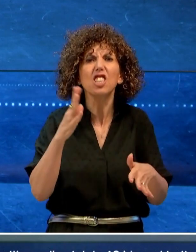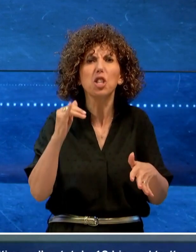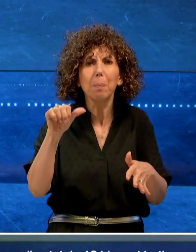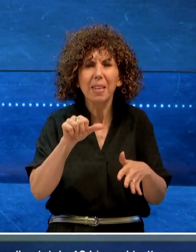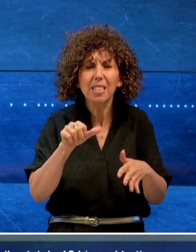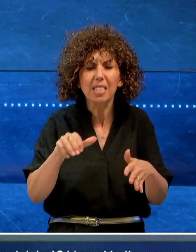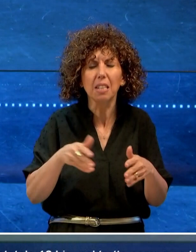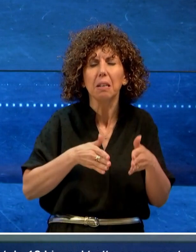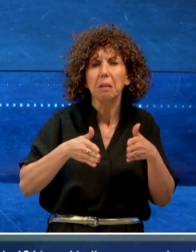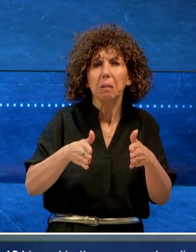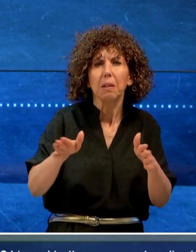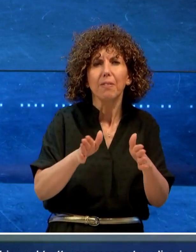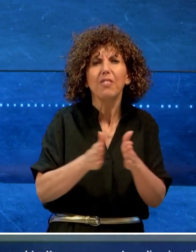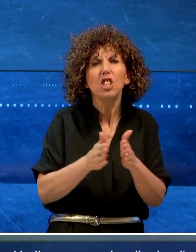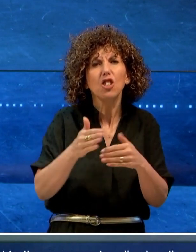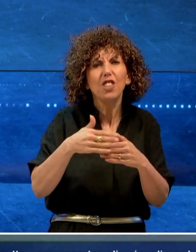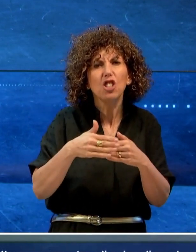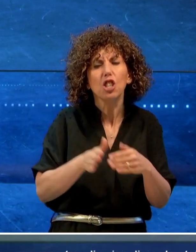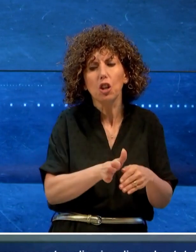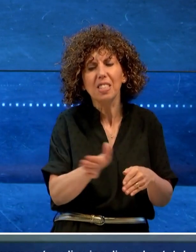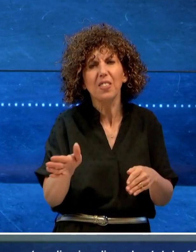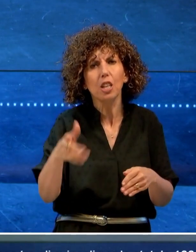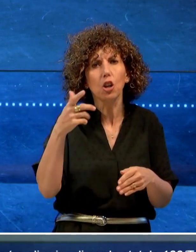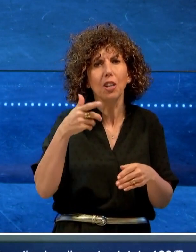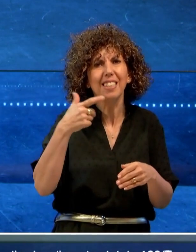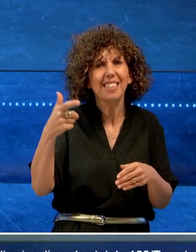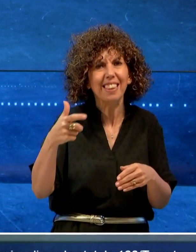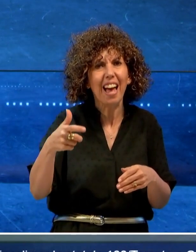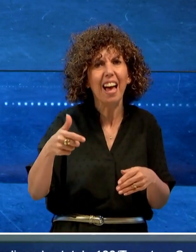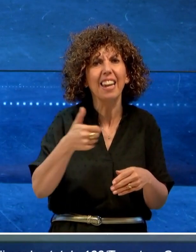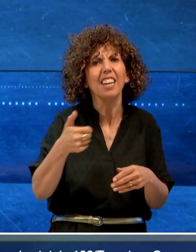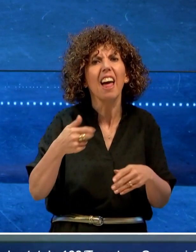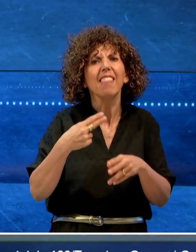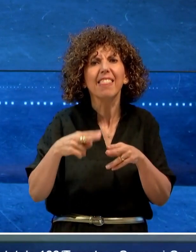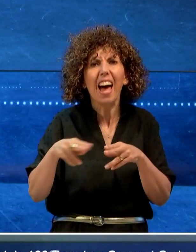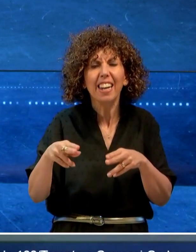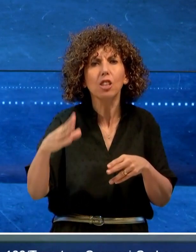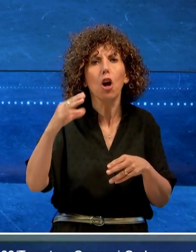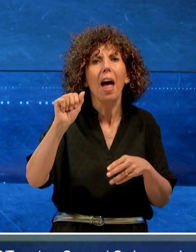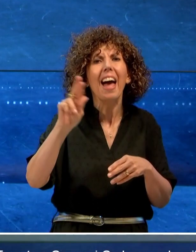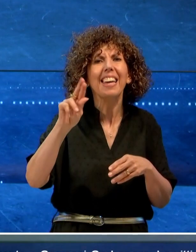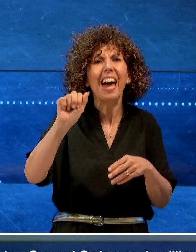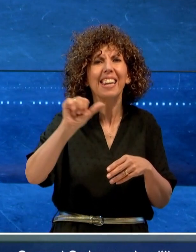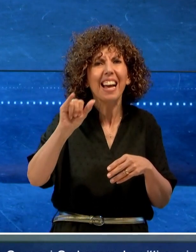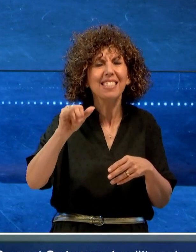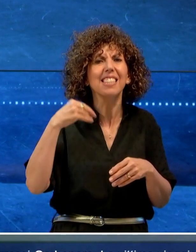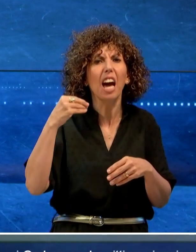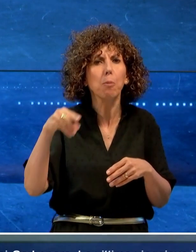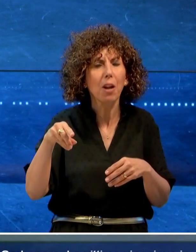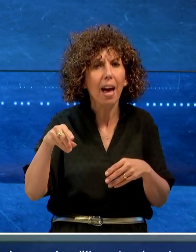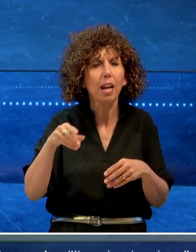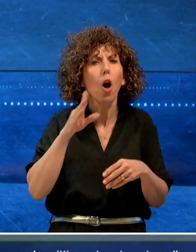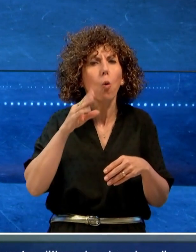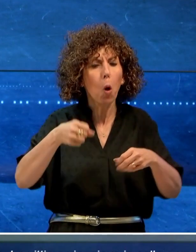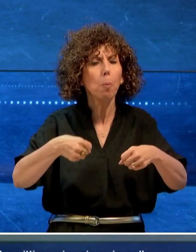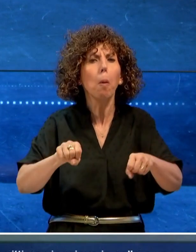tratto compreso tra i svincoli per la statale 100 Taranto e Carrassi Carbonara. La vittima viaggiava